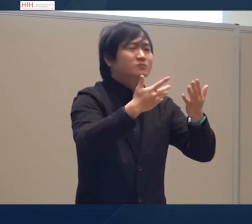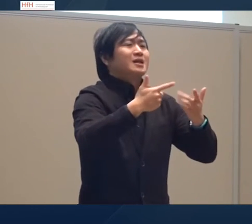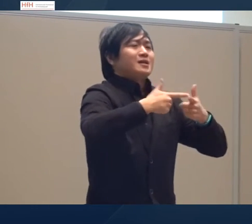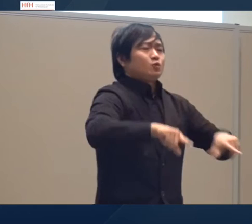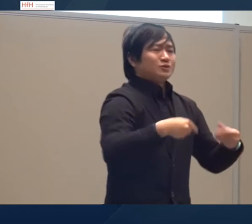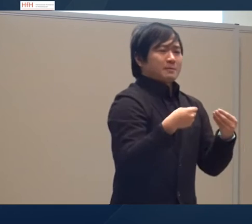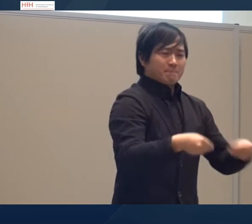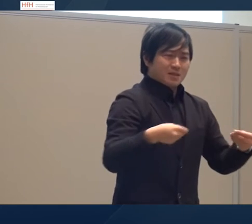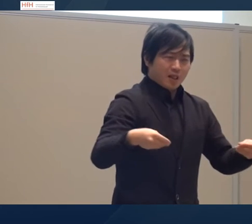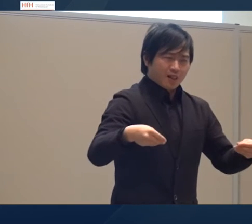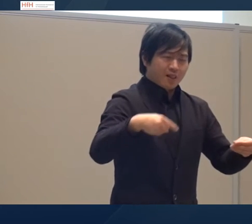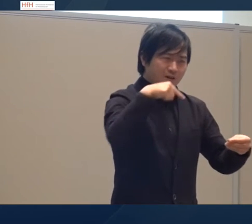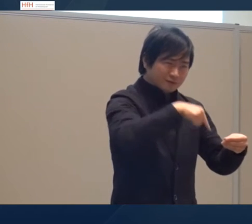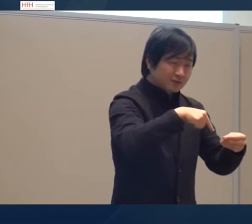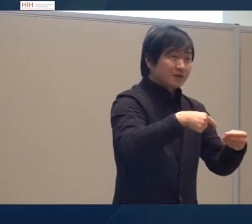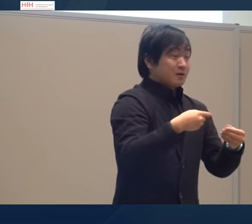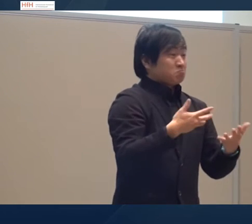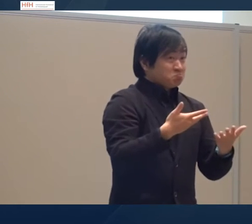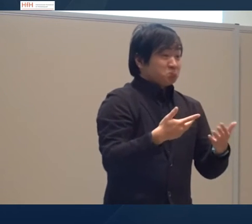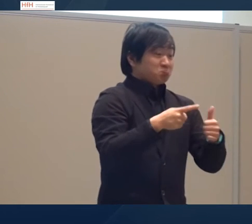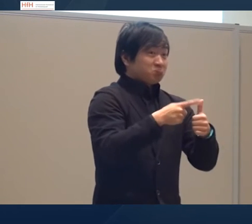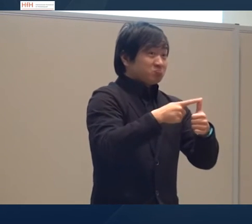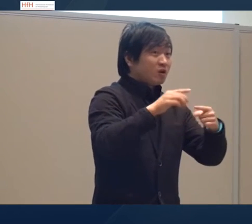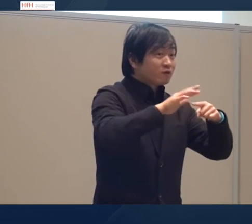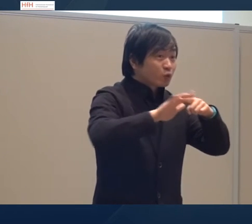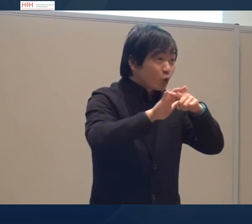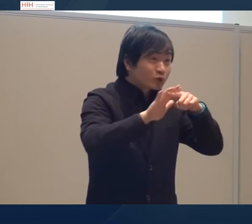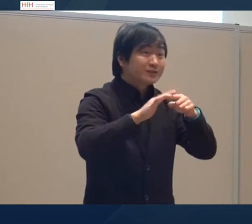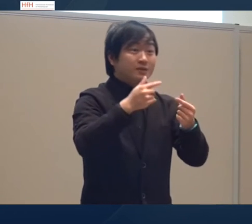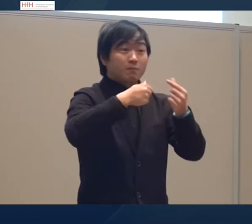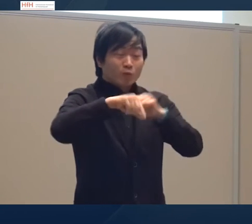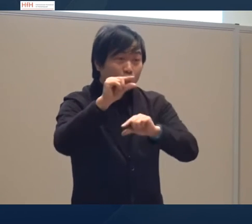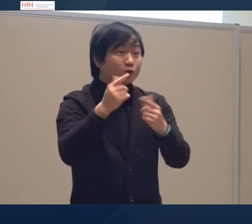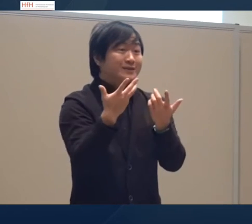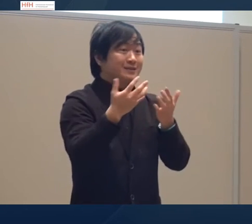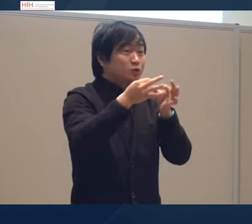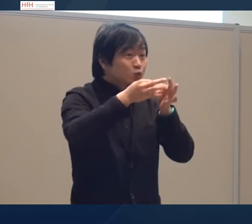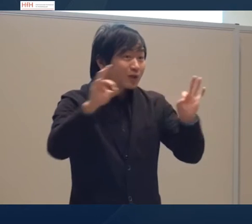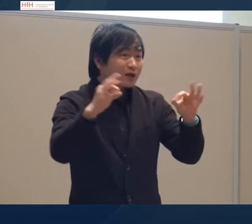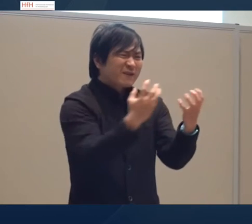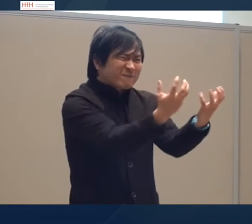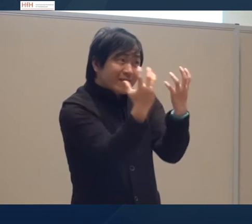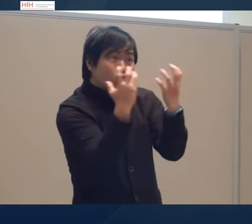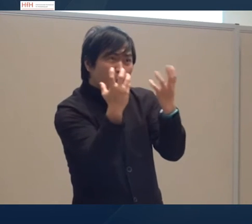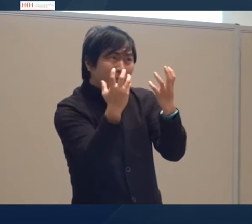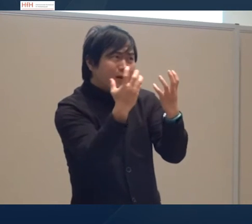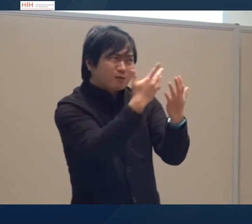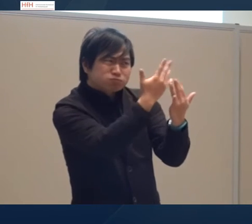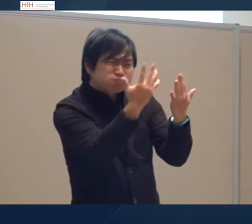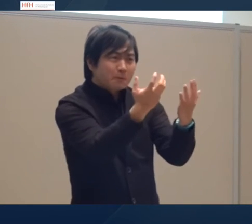dort benutzt worden als linguistische Mittel. Phonologisch, morphologisch oder syntaktische Phänomene haben wir versucht,